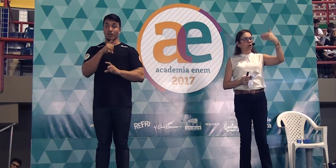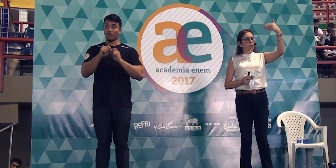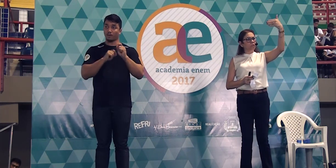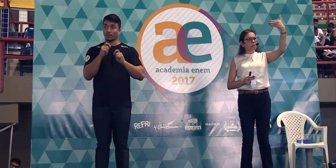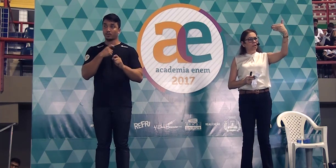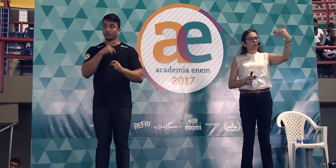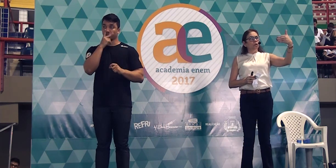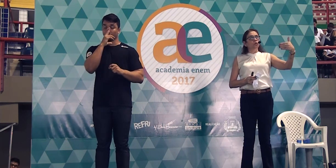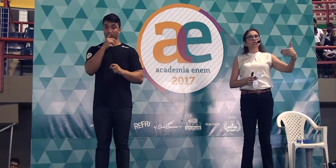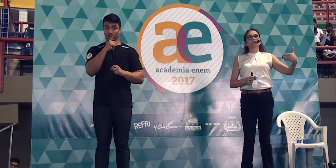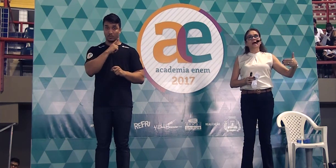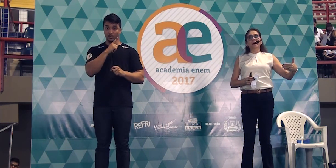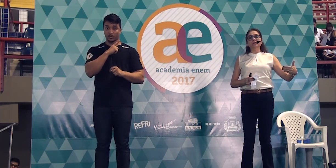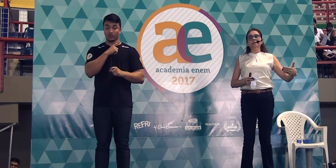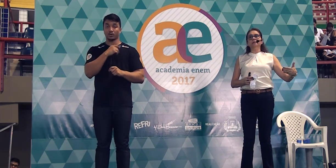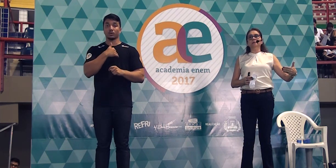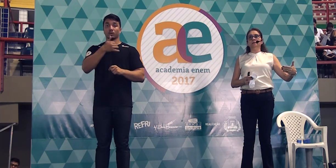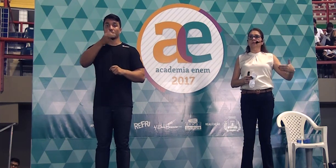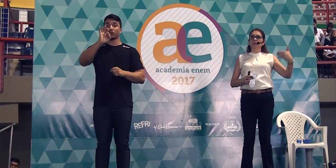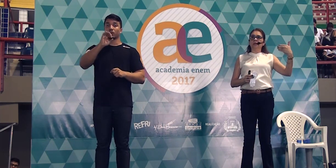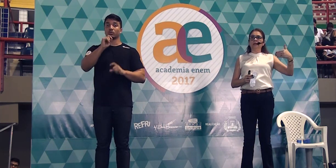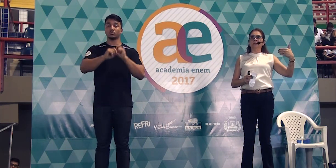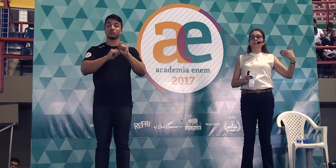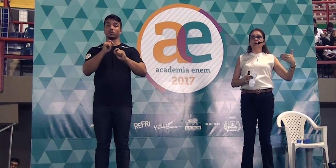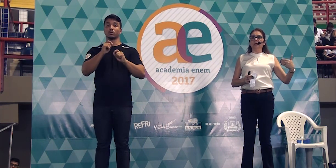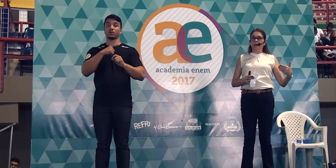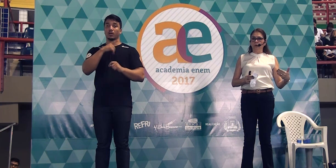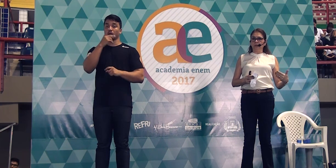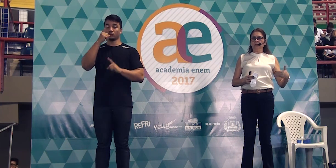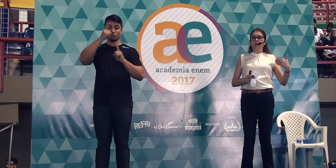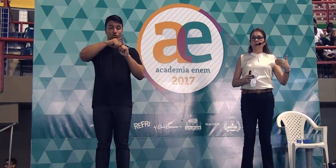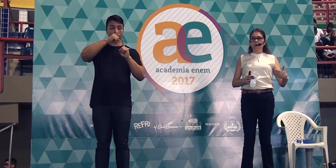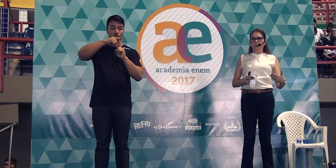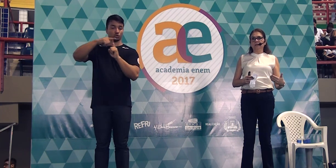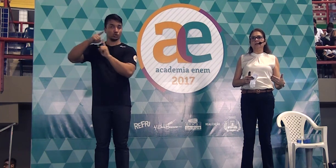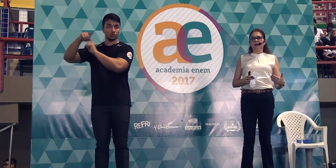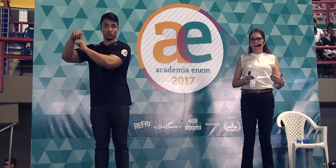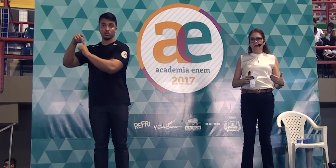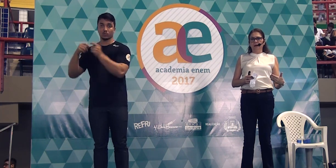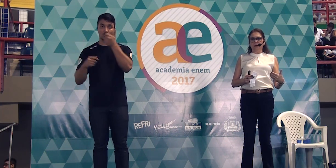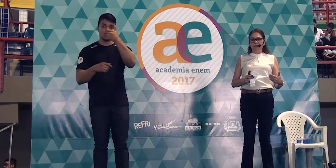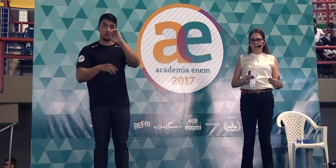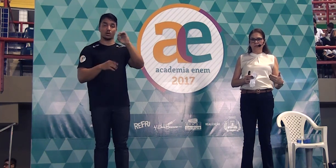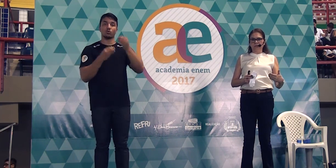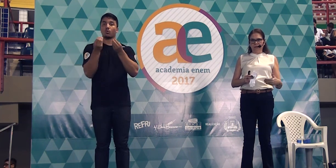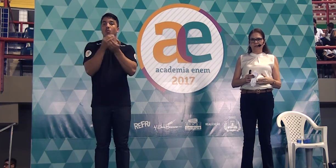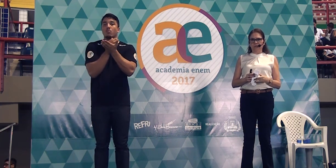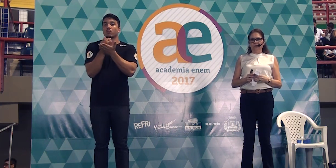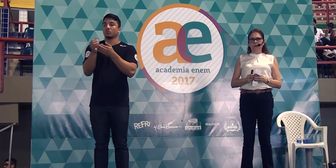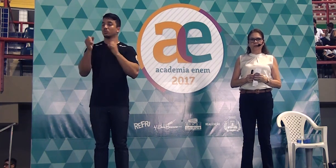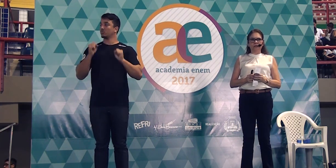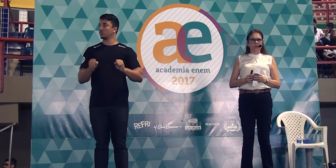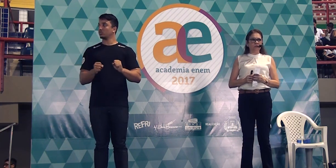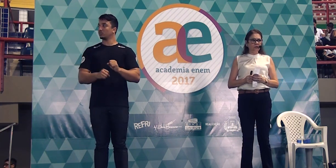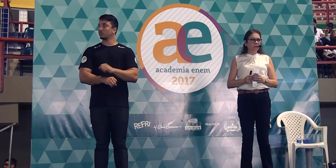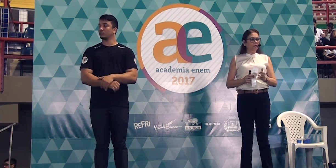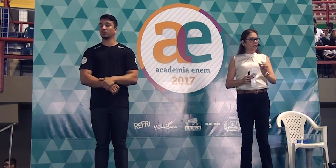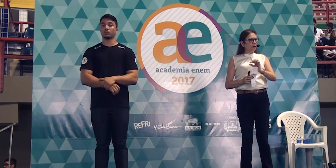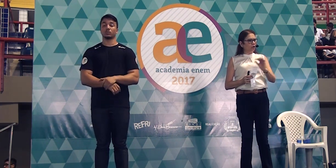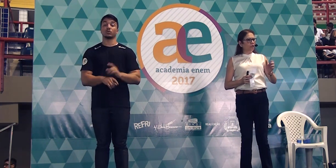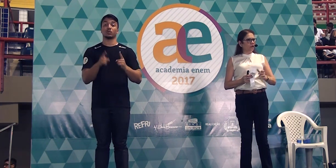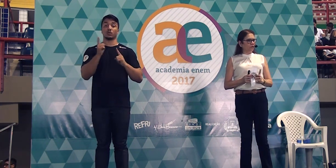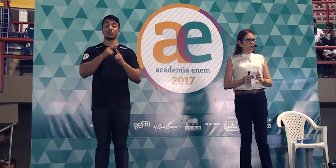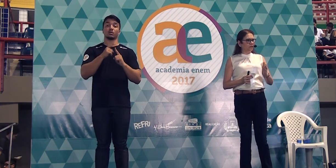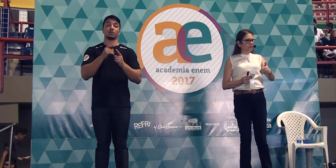porte dos dez modelos de como começar a redação dissertativa argumentativa